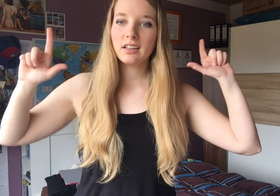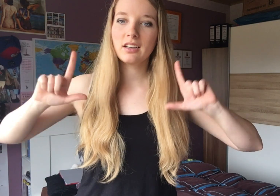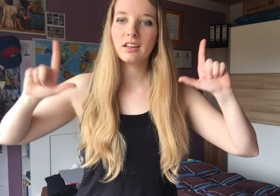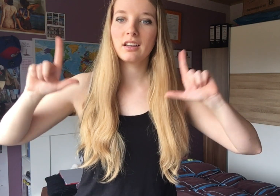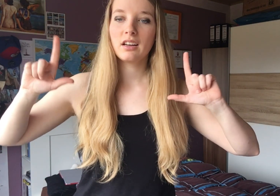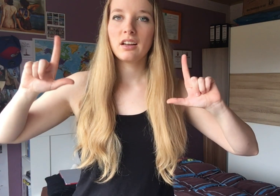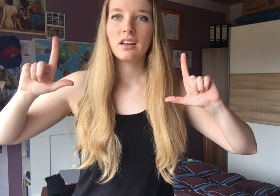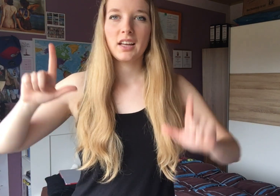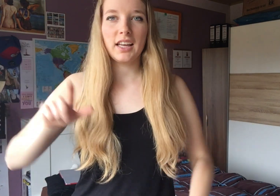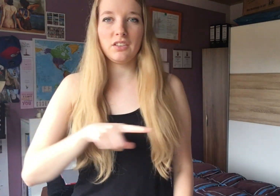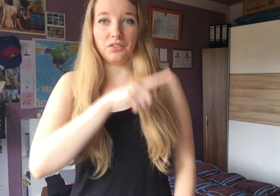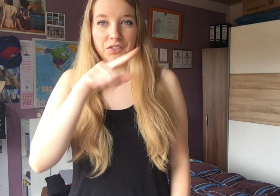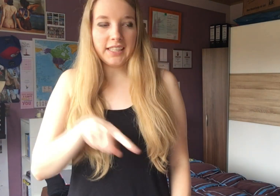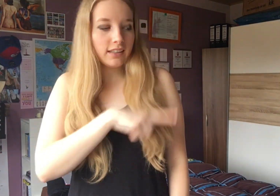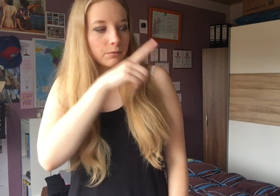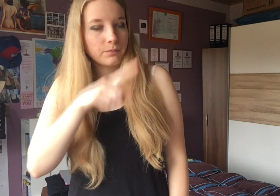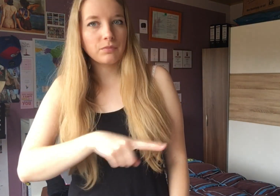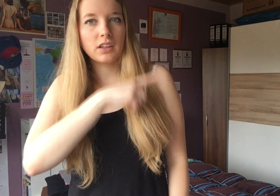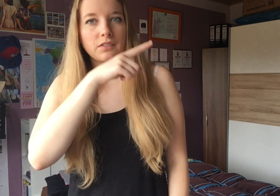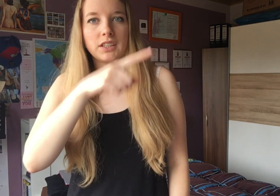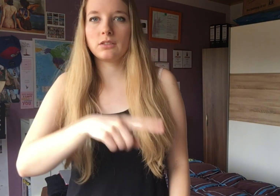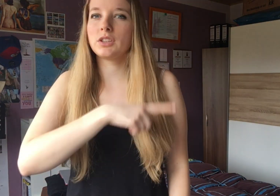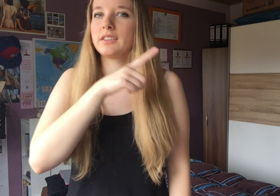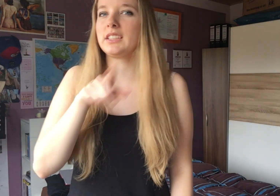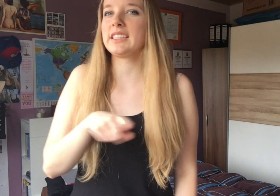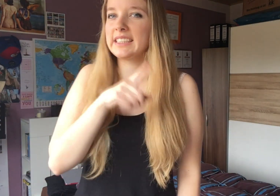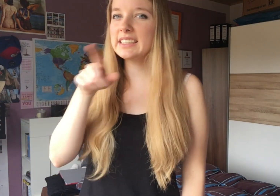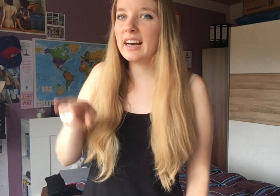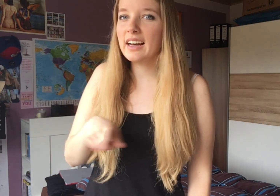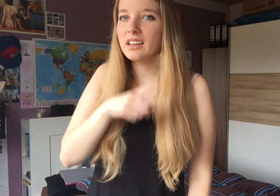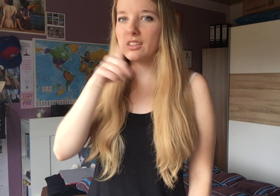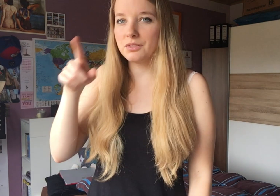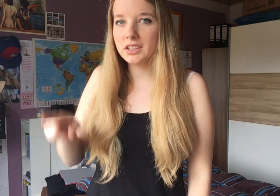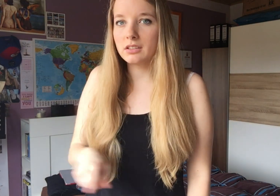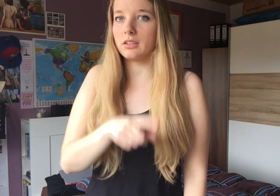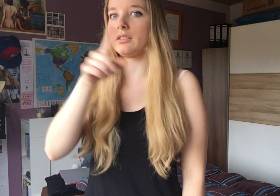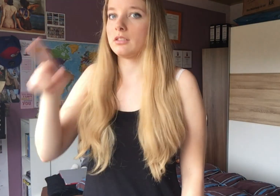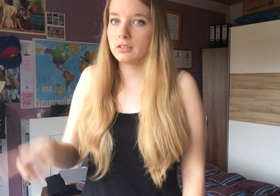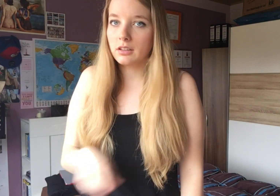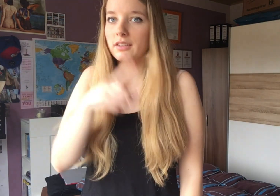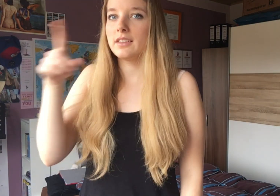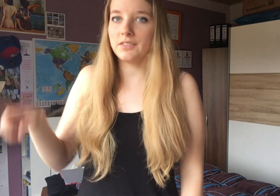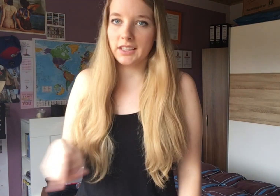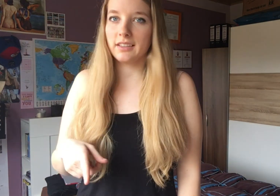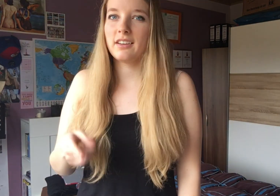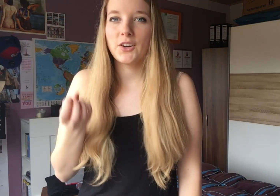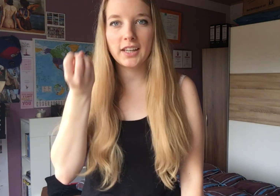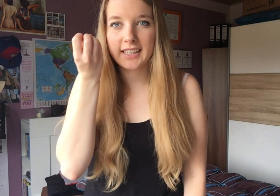in Wien. Wien ist sozusagen dieses Riesenrad. Wien, was geht das? Wien. Und dann